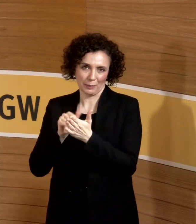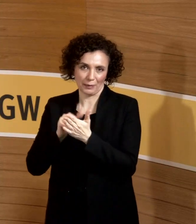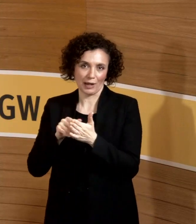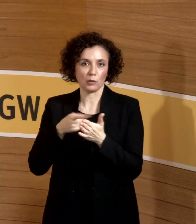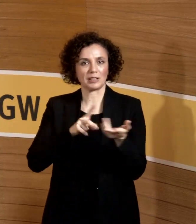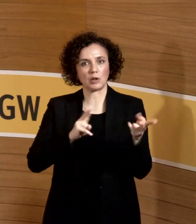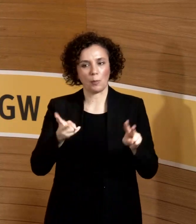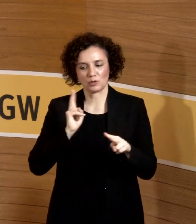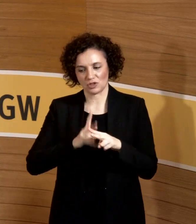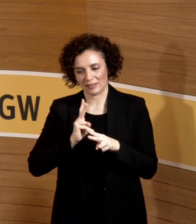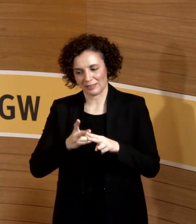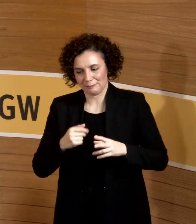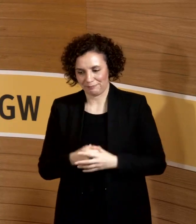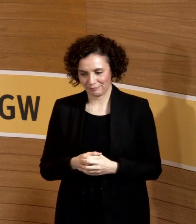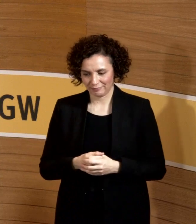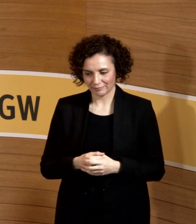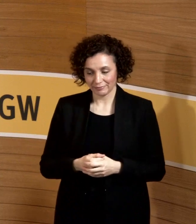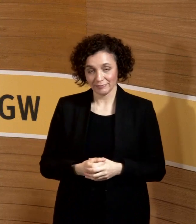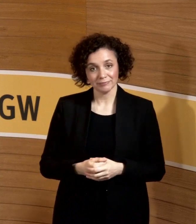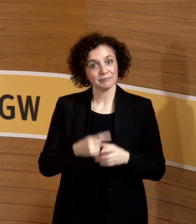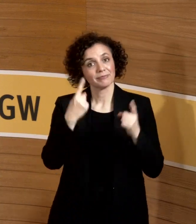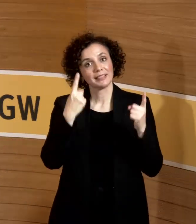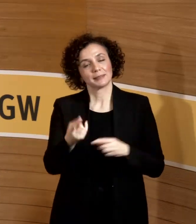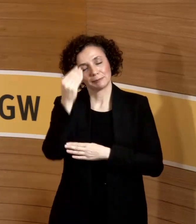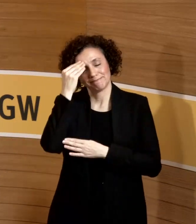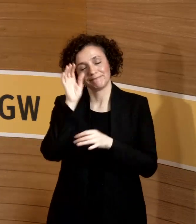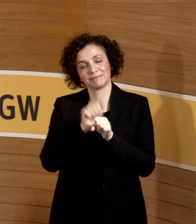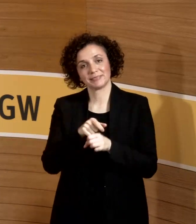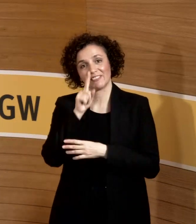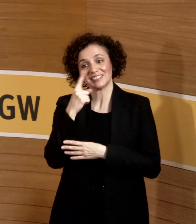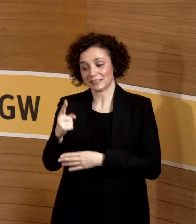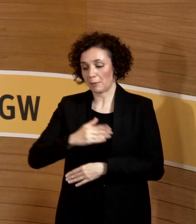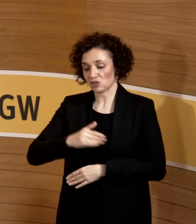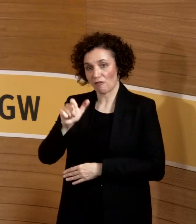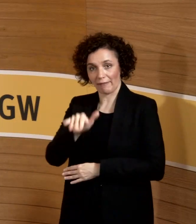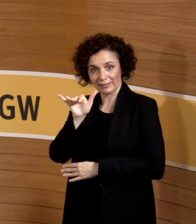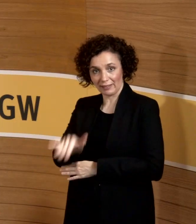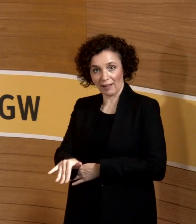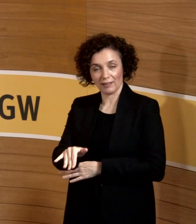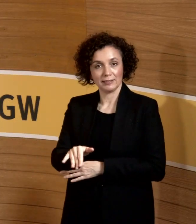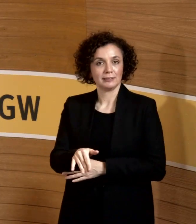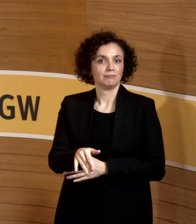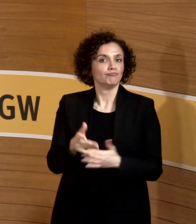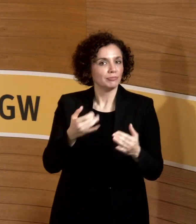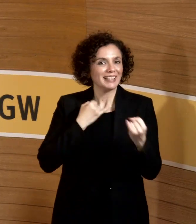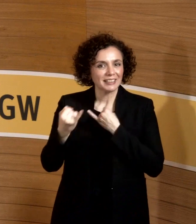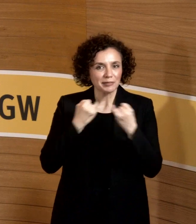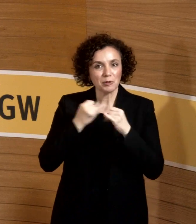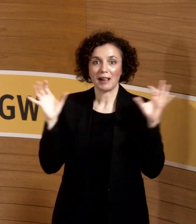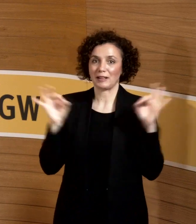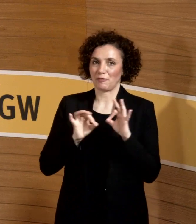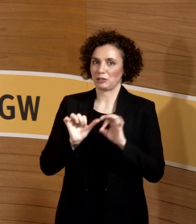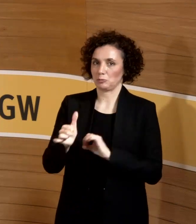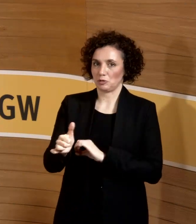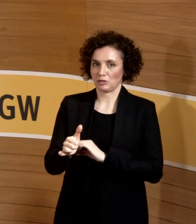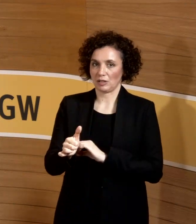Und Take Home, also wenn Sie eine Schwangere haben, empfehlen Sie, dass eben eine aktuelle Gefährdungsbeurteilung gemacht wird, sonst kommen Sie